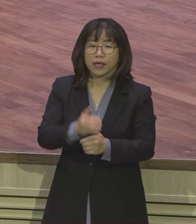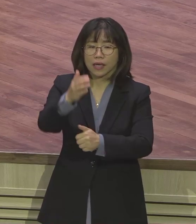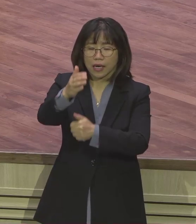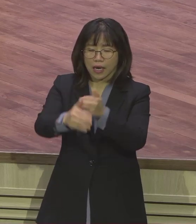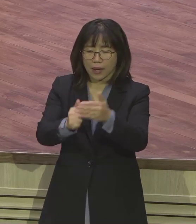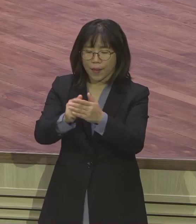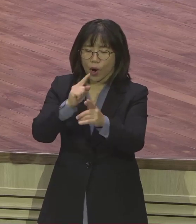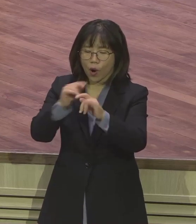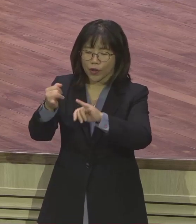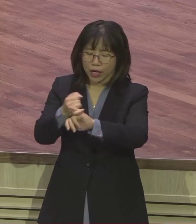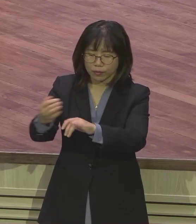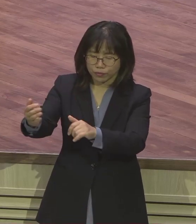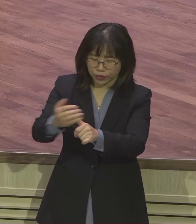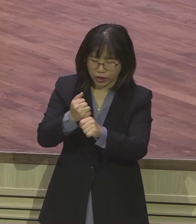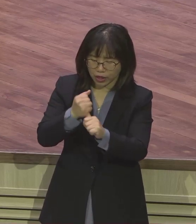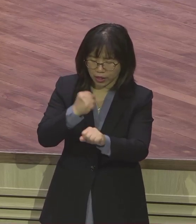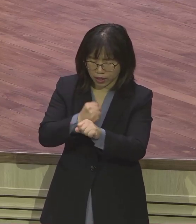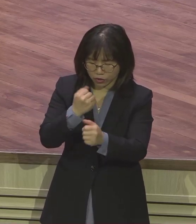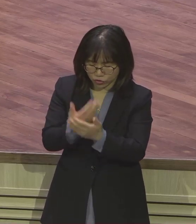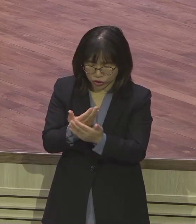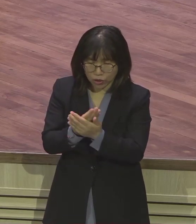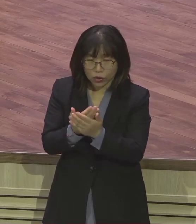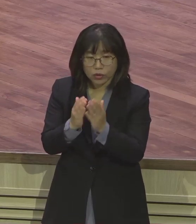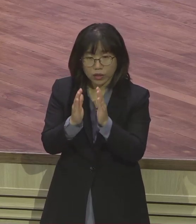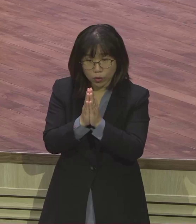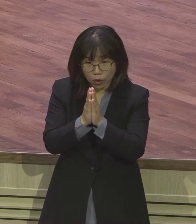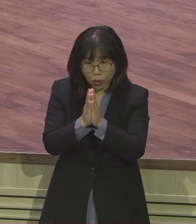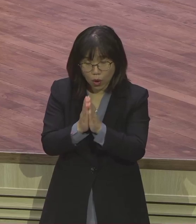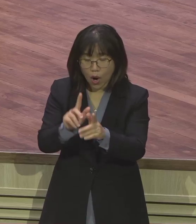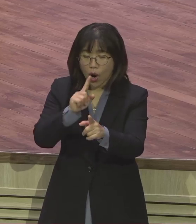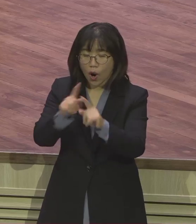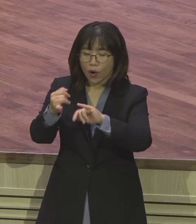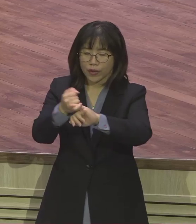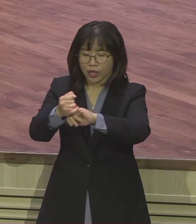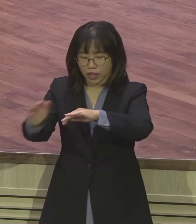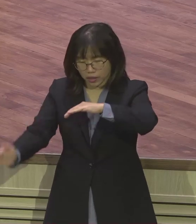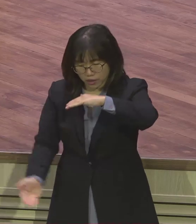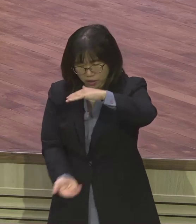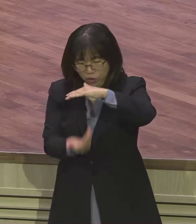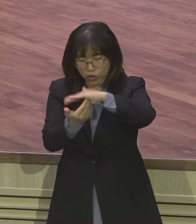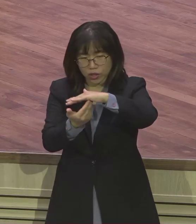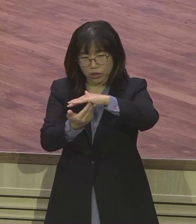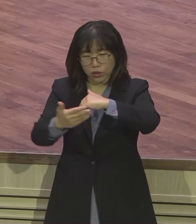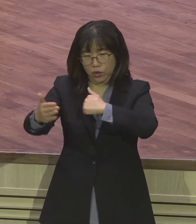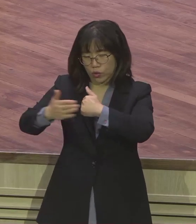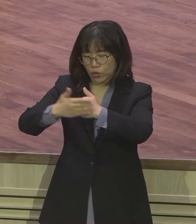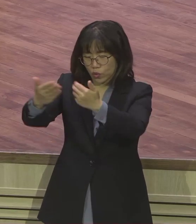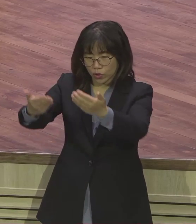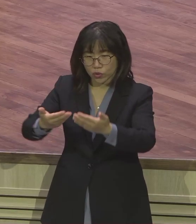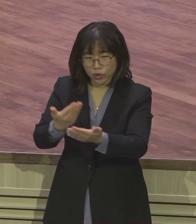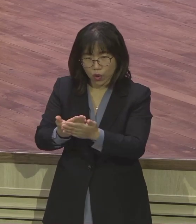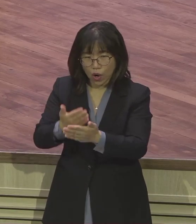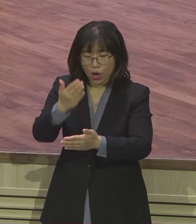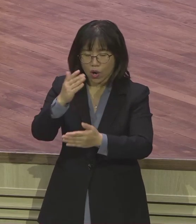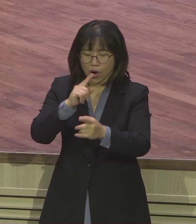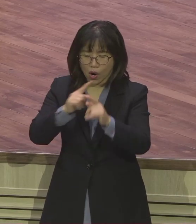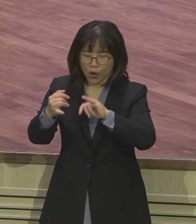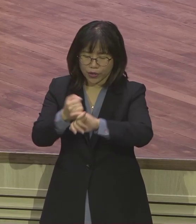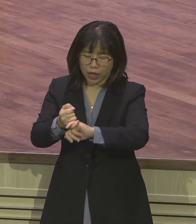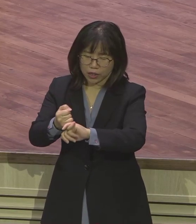붙잡는 삶이 되기하여 주옵사살아 은약이 성취되는 삶을 되기하여 주옵사살아 은약을 전달하는 삶이 되기하여 주옵사살아 우리